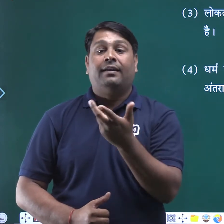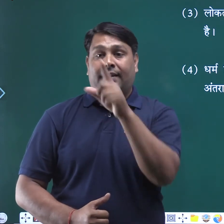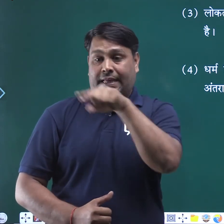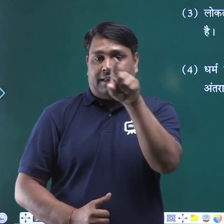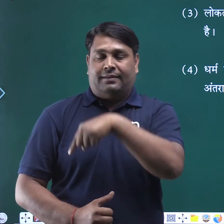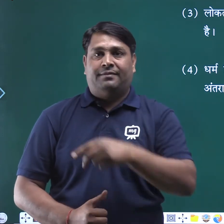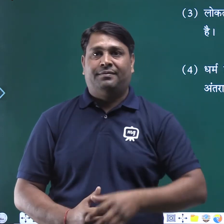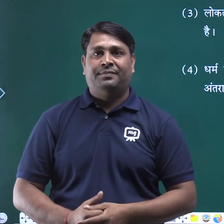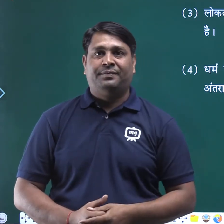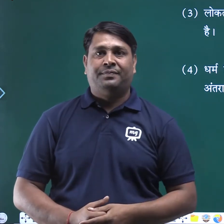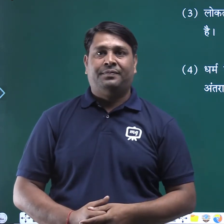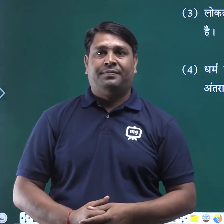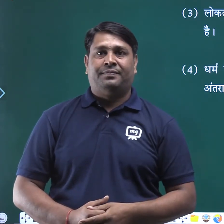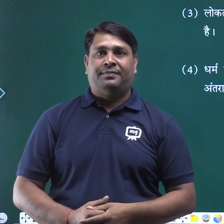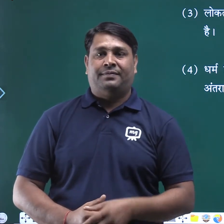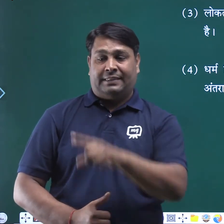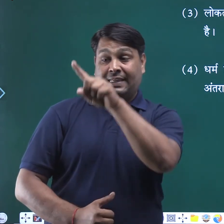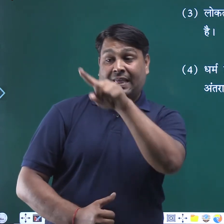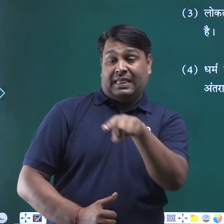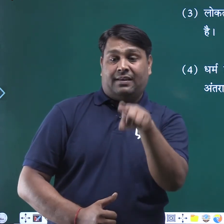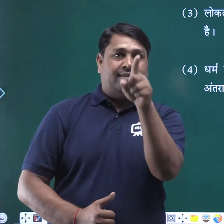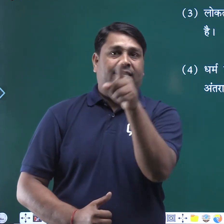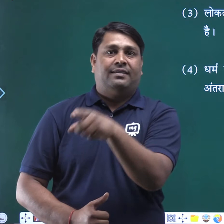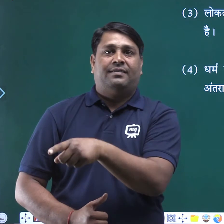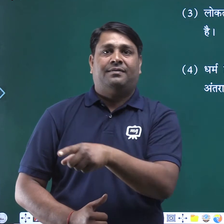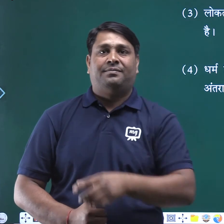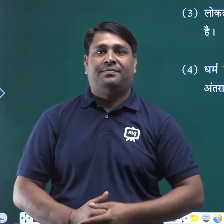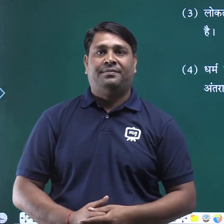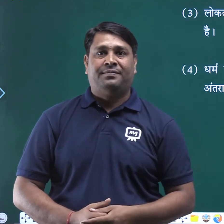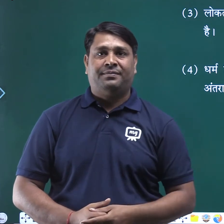गलत पर निशान लगाया हमने